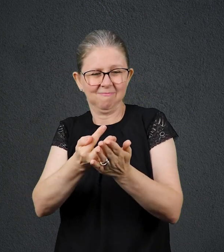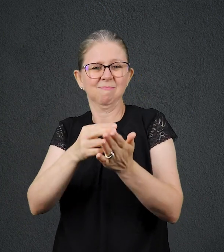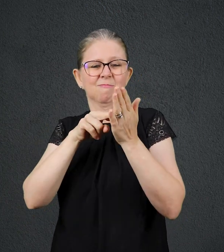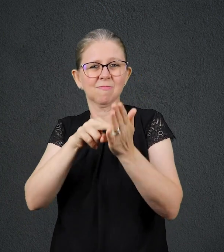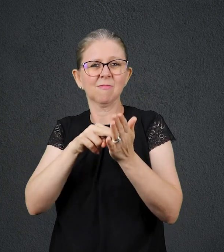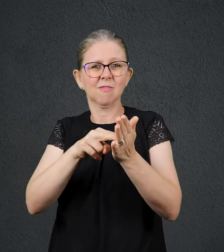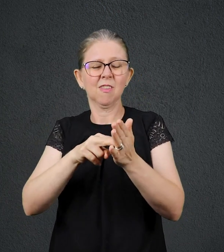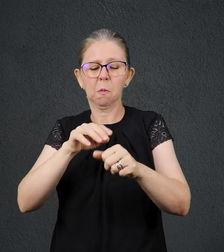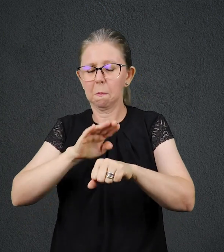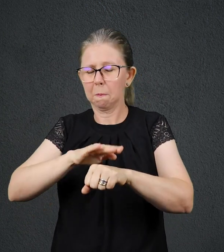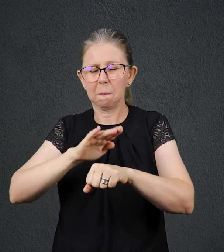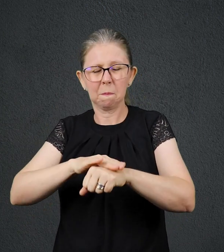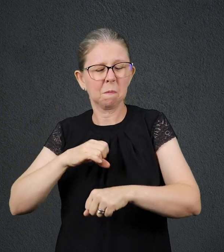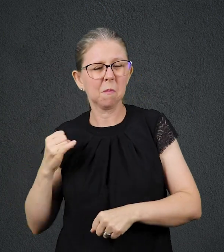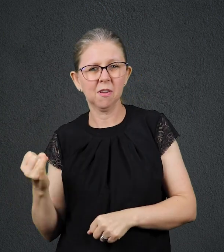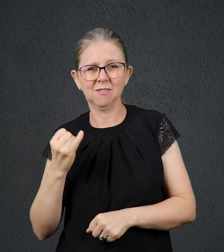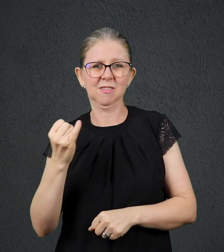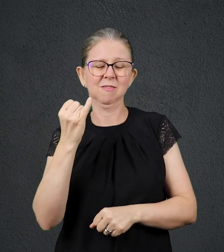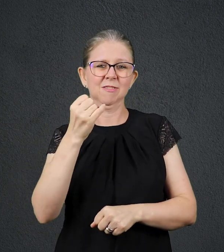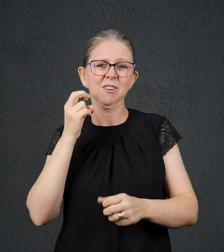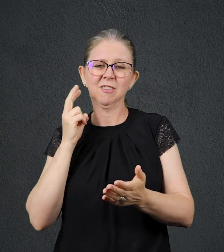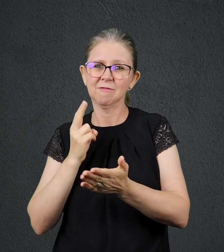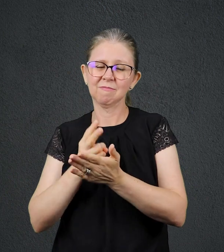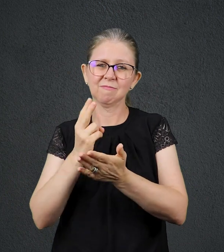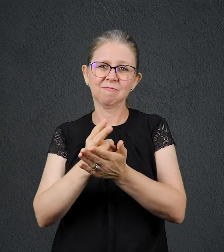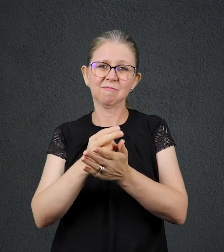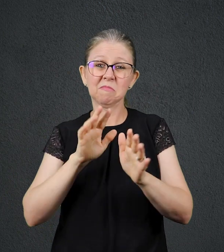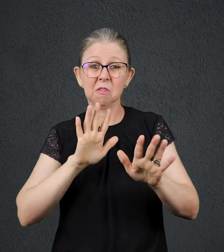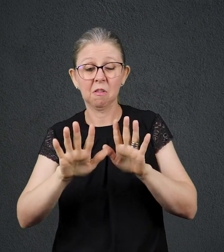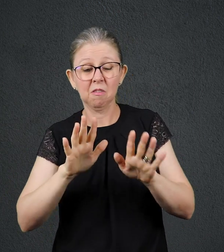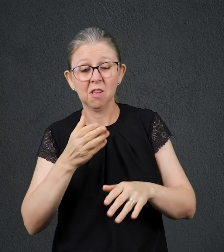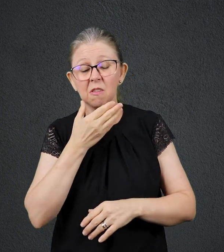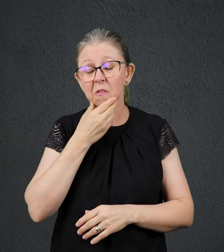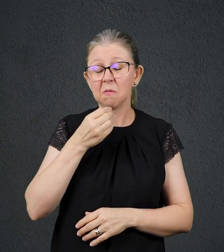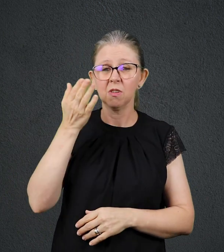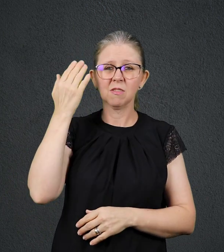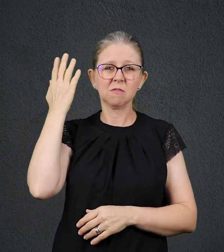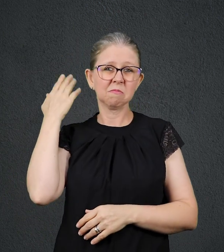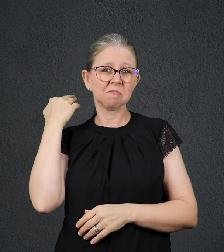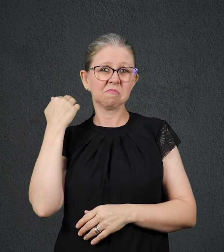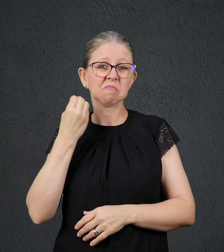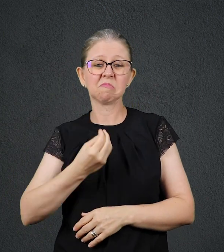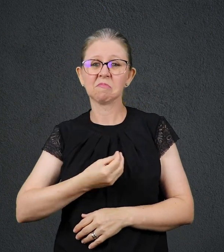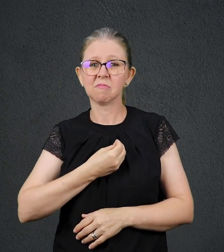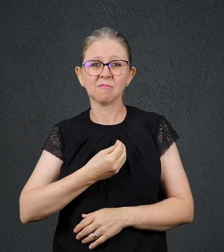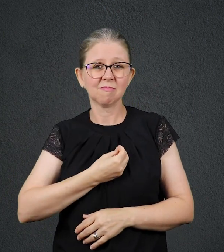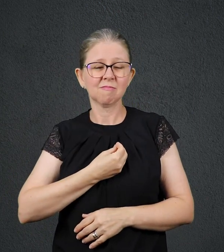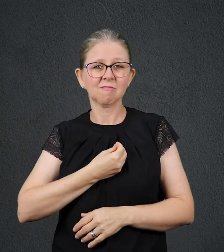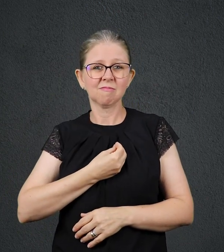fé cristã. Muitos homens no passado viveram em função da fé, absolutamente seguros de que